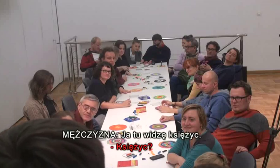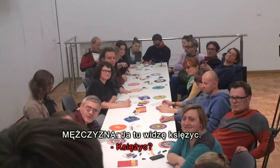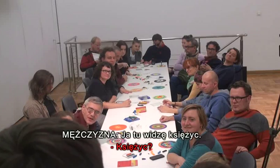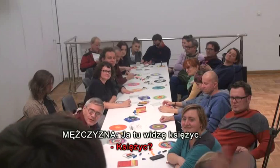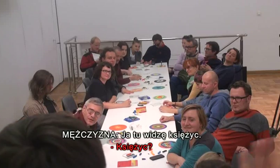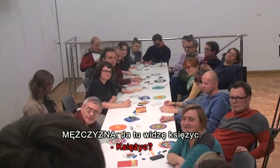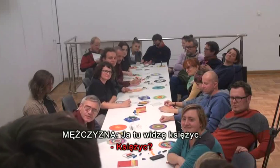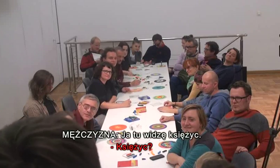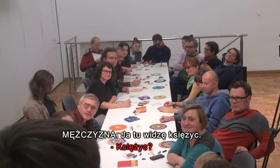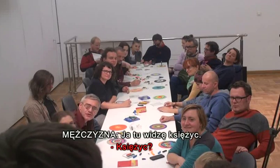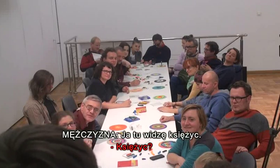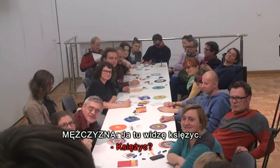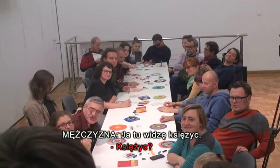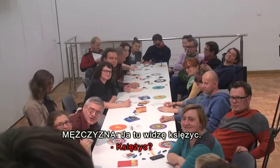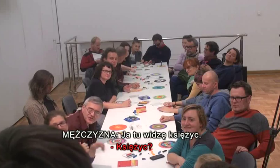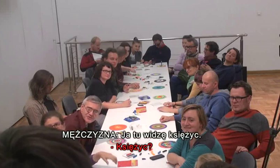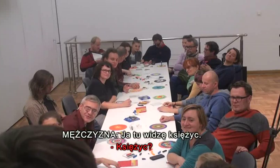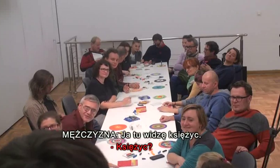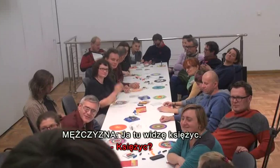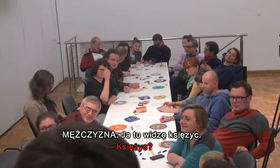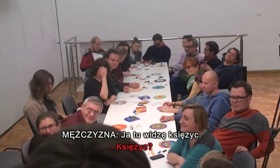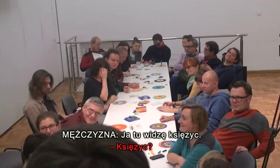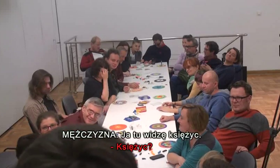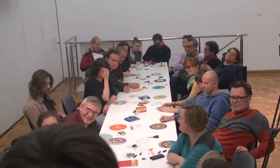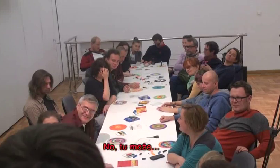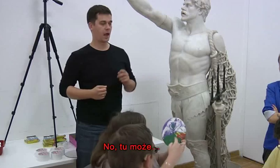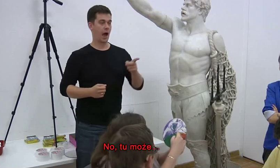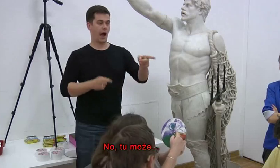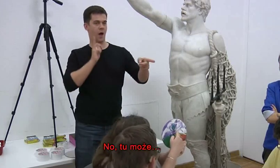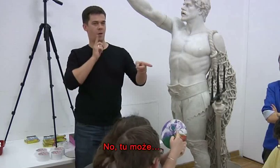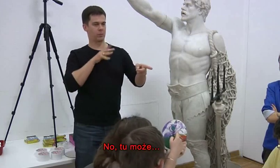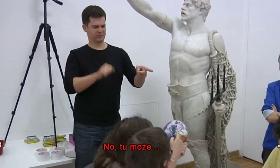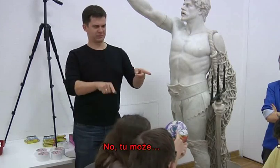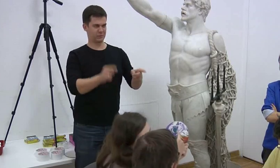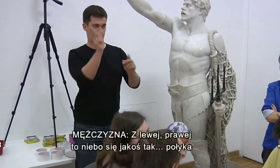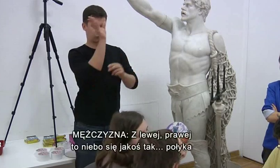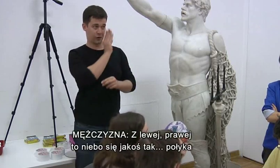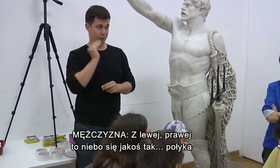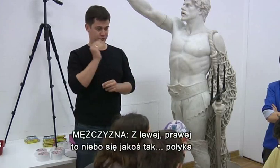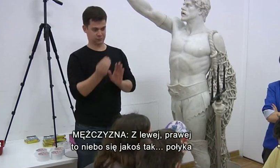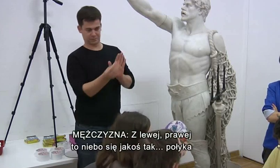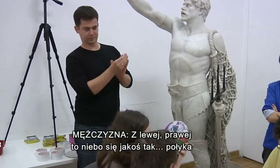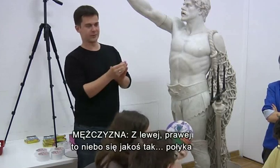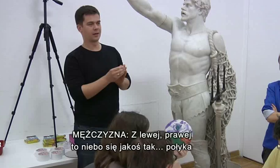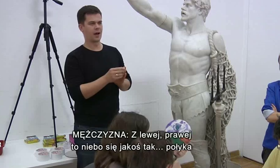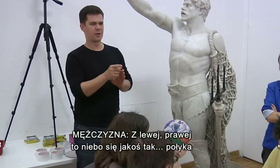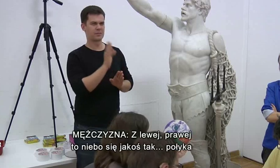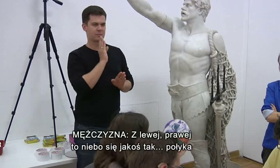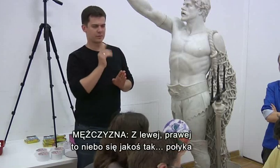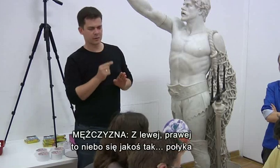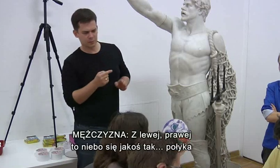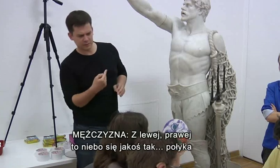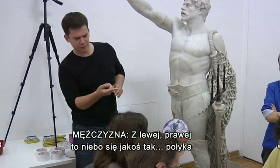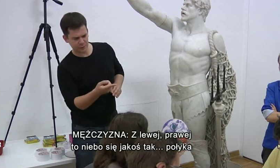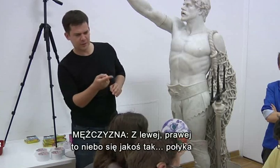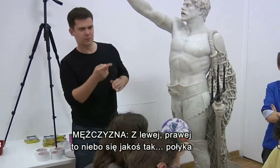i ty. Jak nie widzę księżyc, który... Księżyc? No to, to właśnie... Rodni księżyc z złej sprawej i ten to